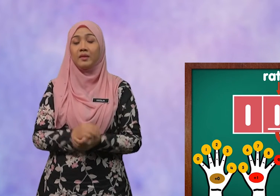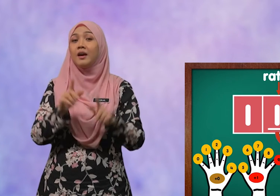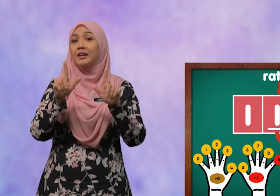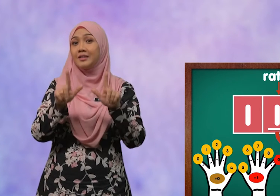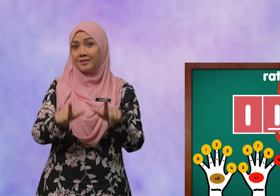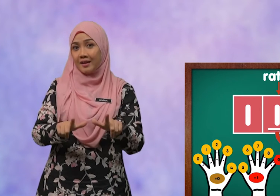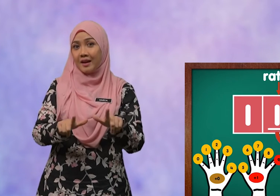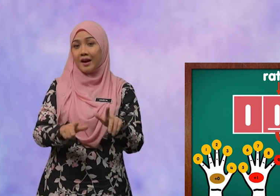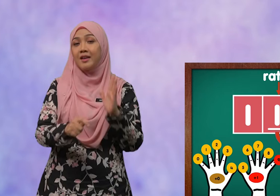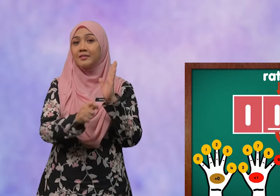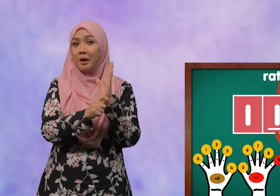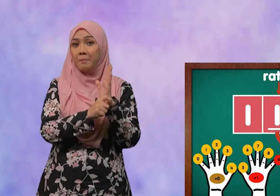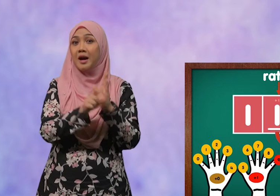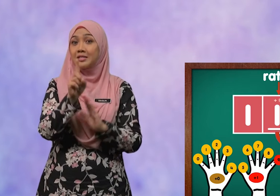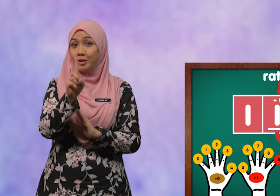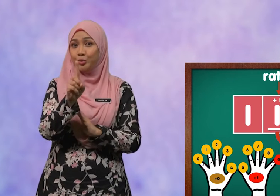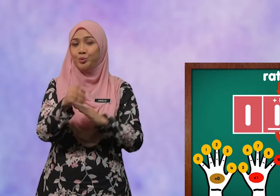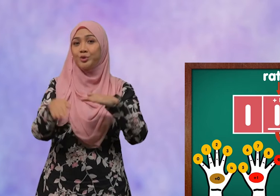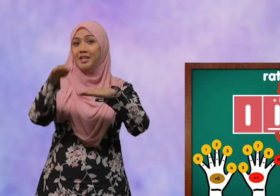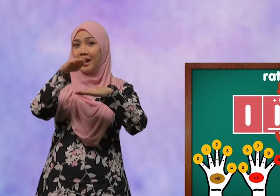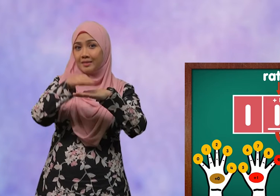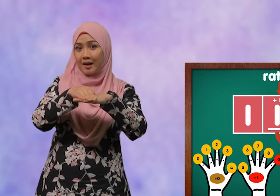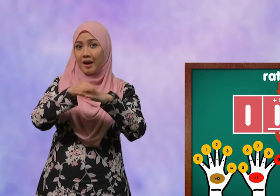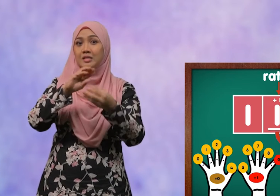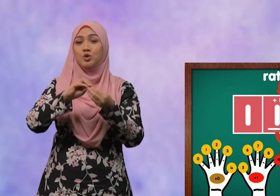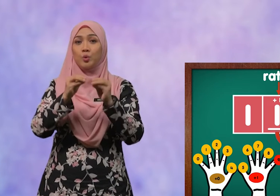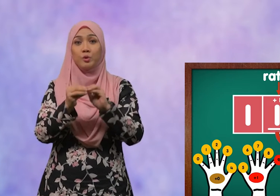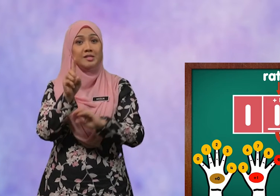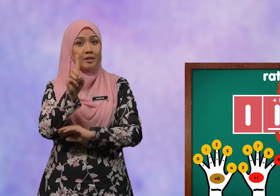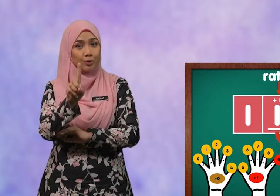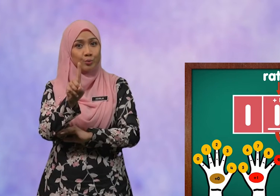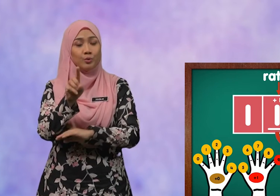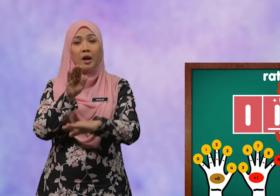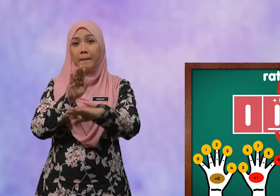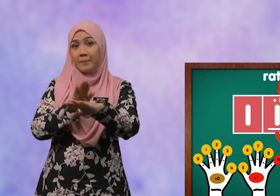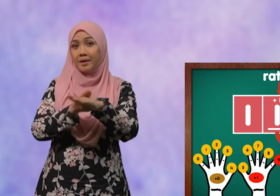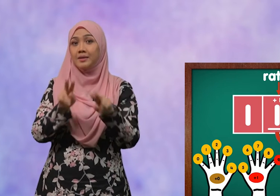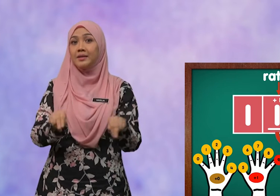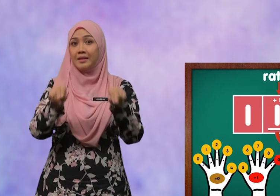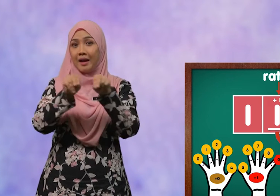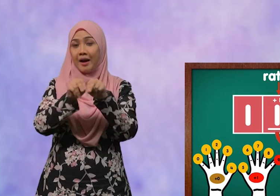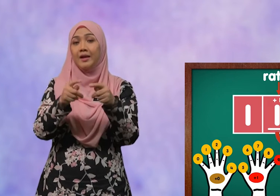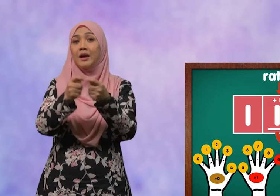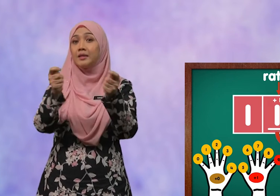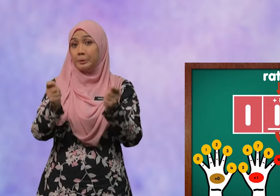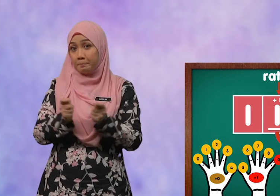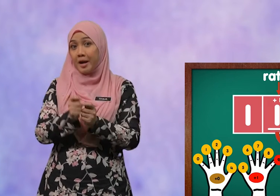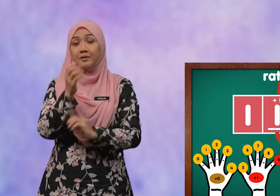Letakkan tambah satu di atas nombor satu pada nilai tempat